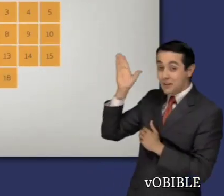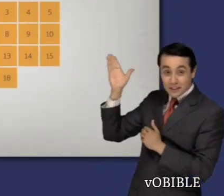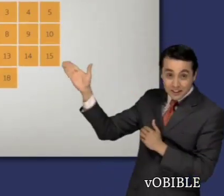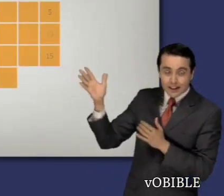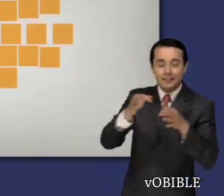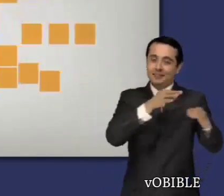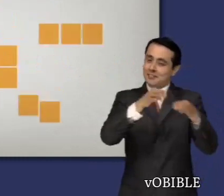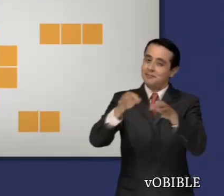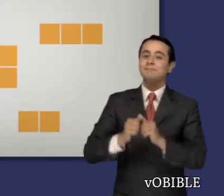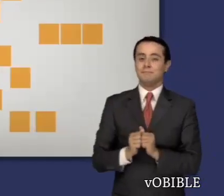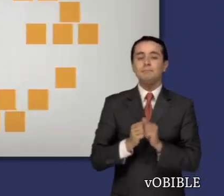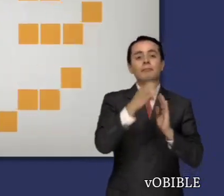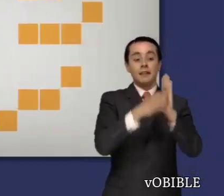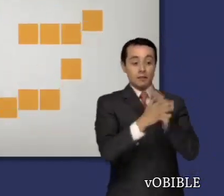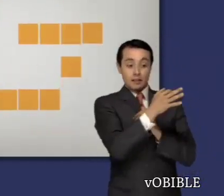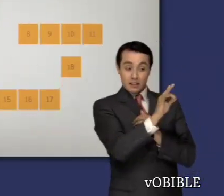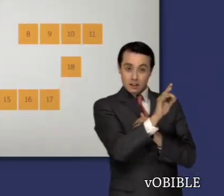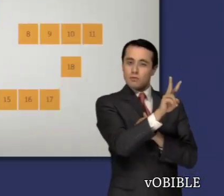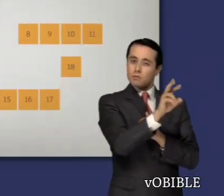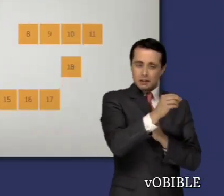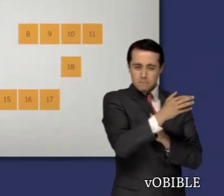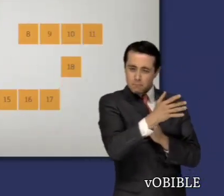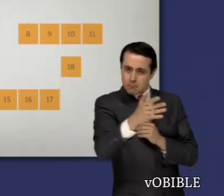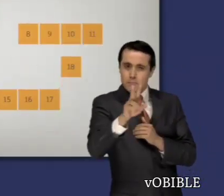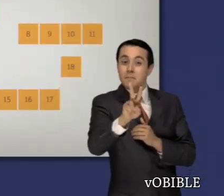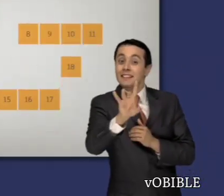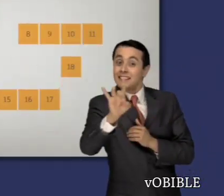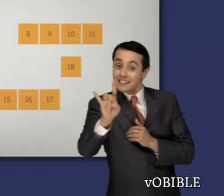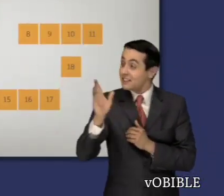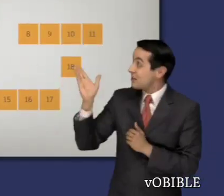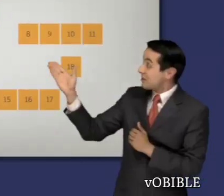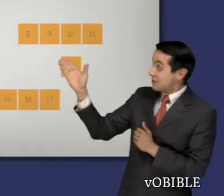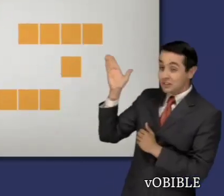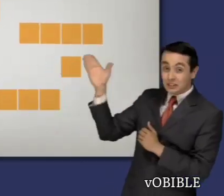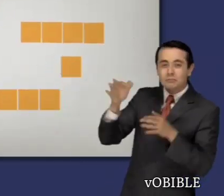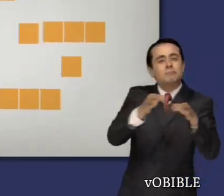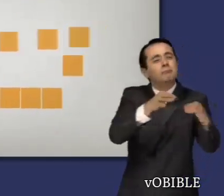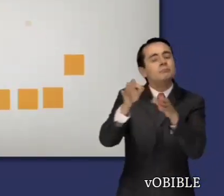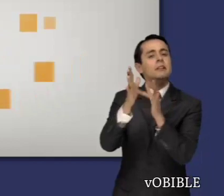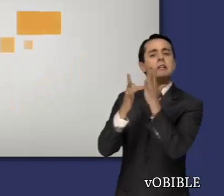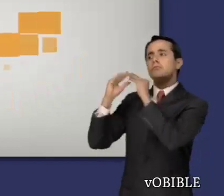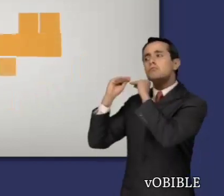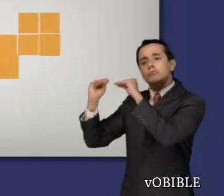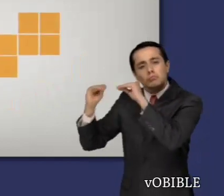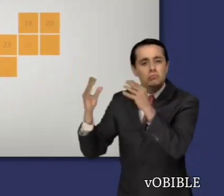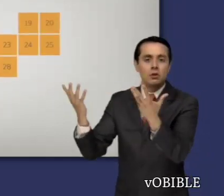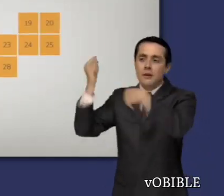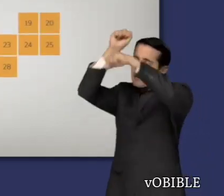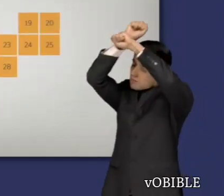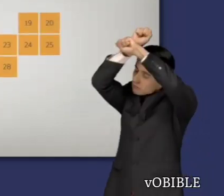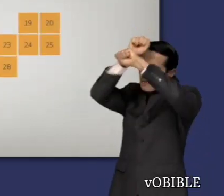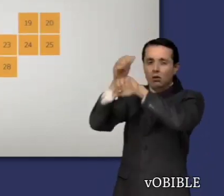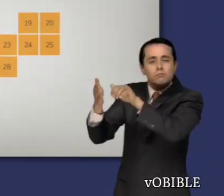información por temas y se centran en las enseñanzas de algunos discursos que pronunció Jesús. Pero a partir